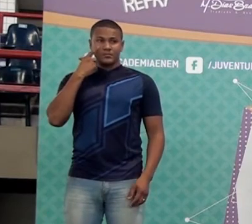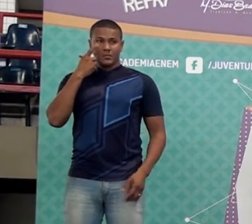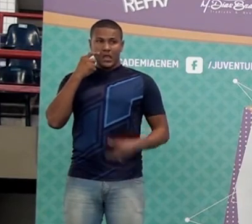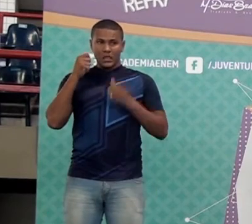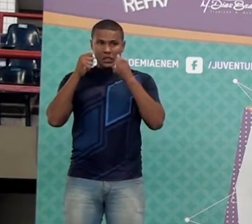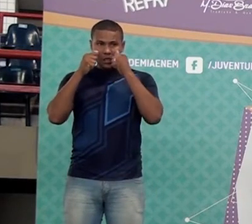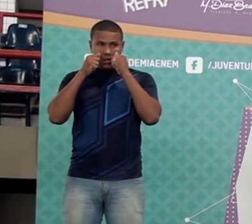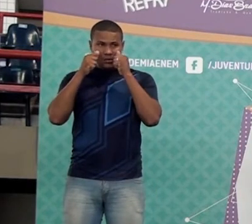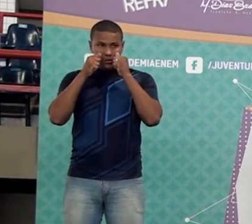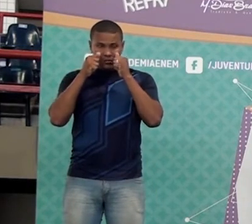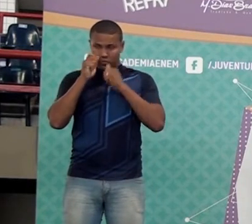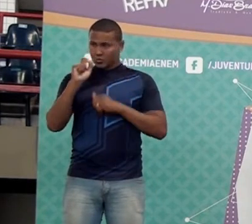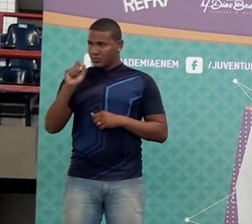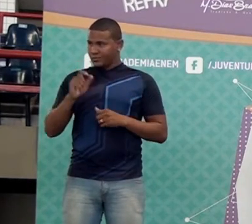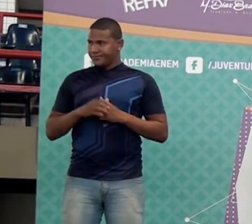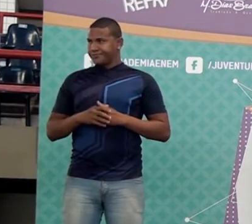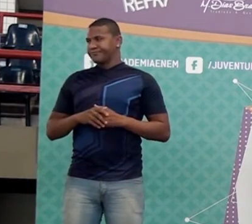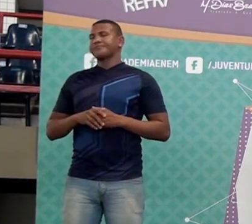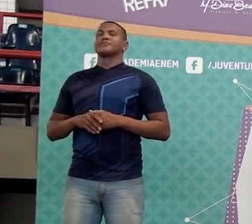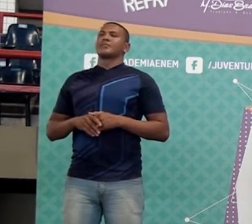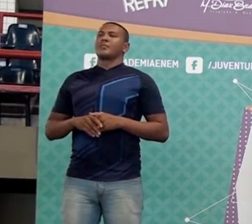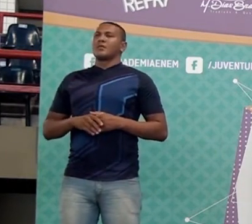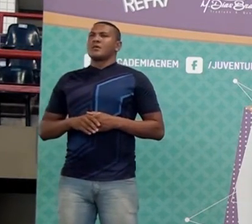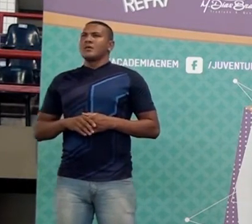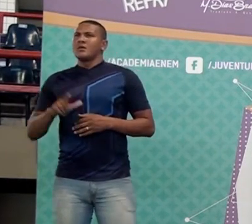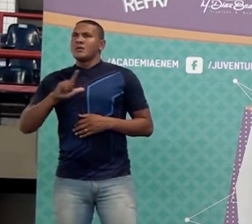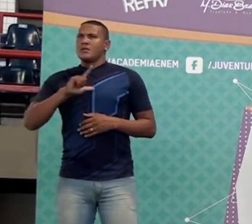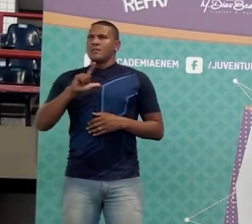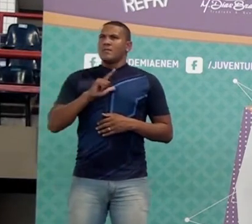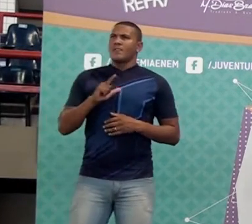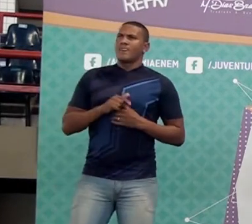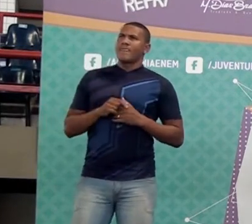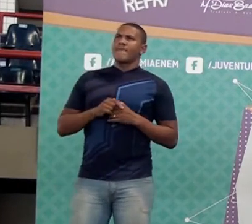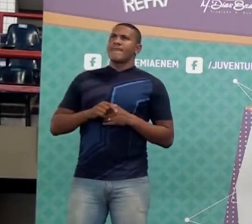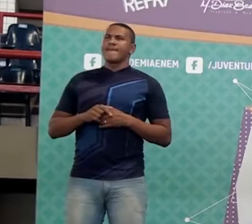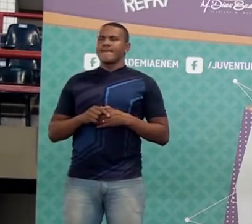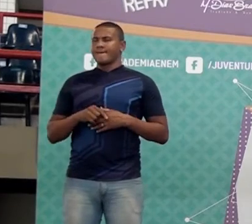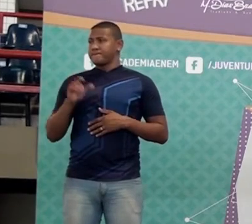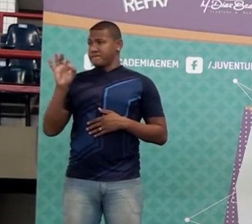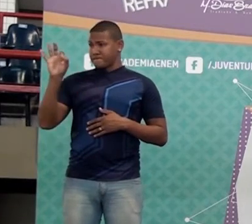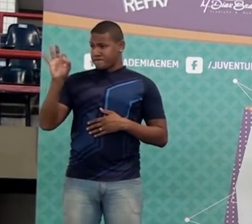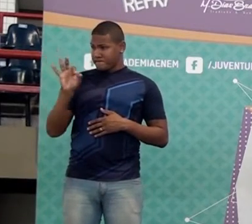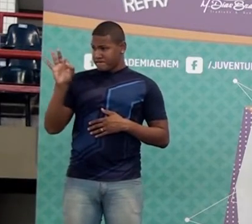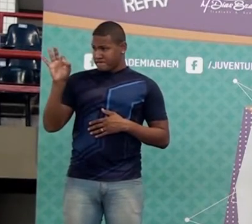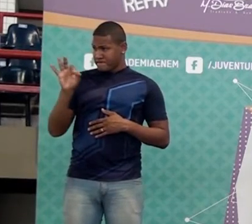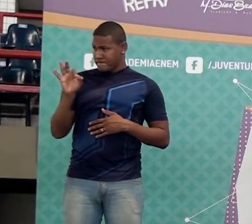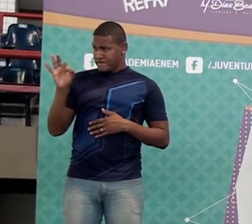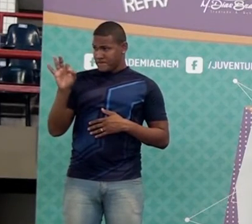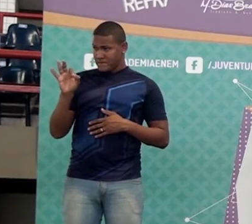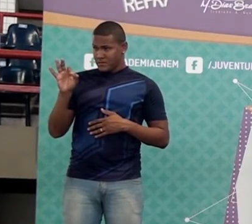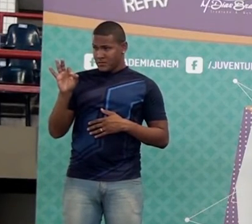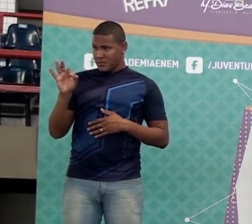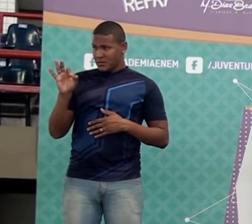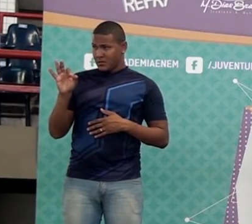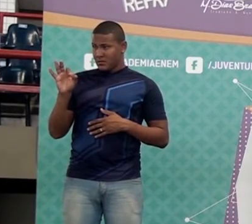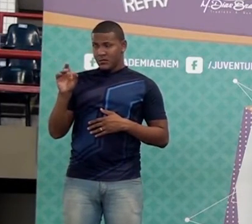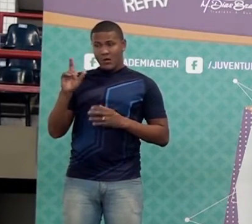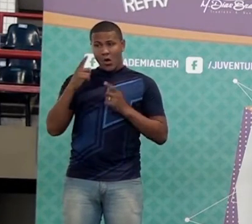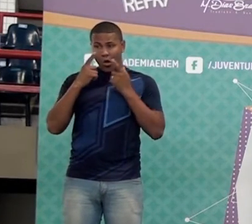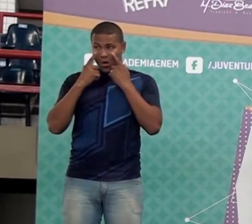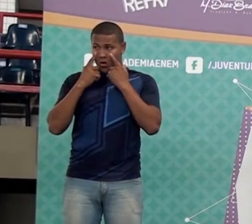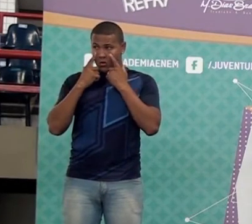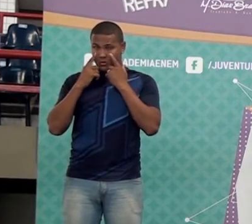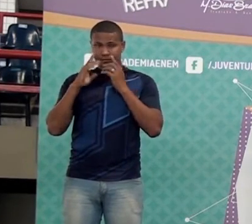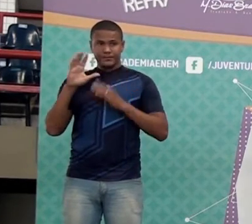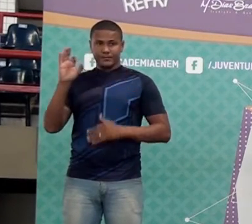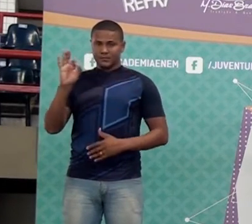Para passar de decimal para porcentagem, se o porcento... Preste atenção nisso eu vou dizer